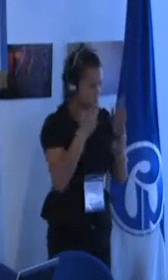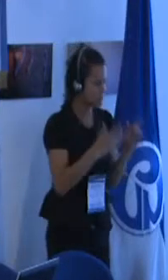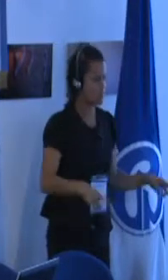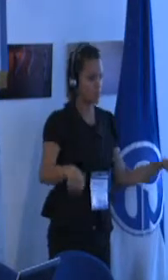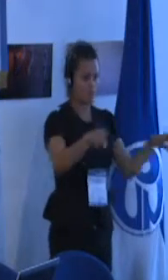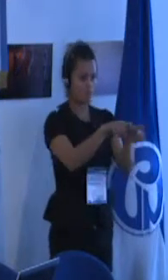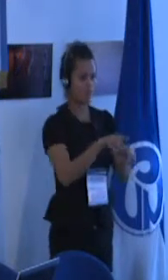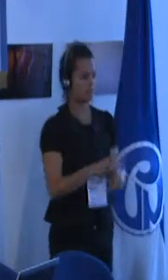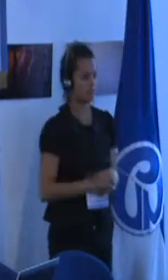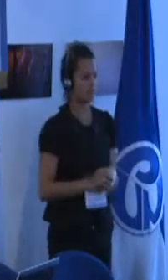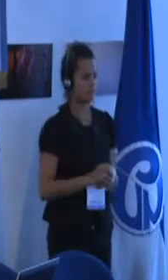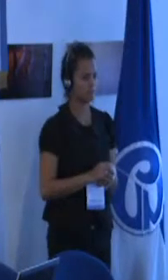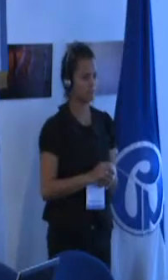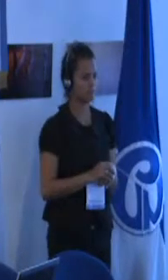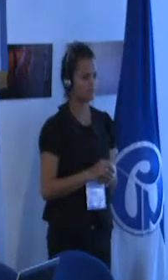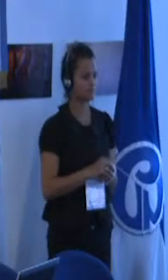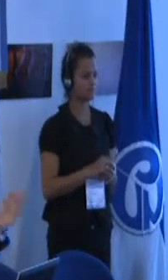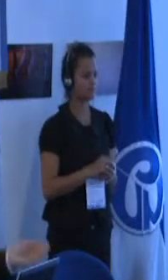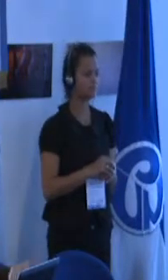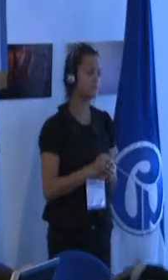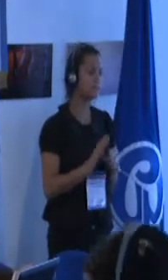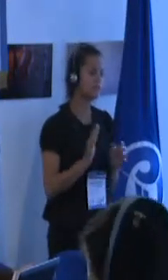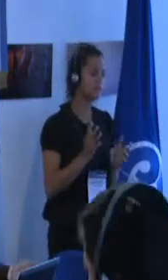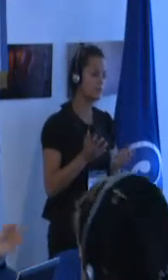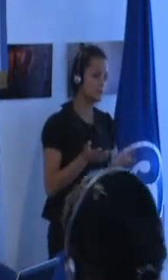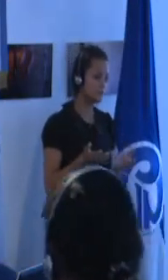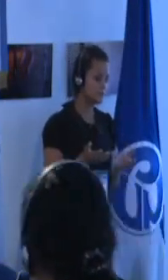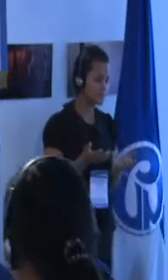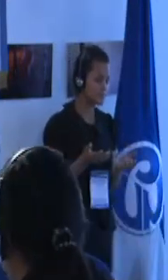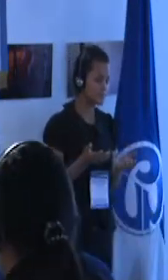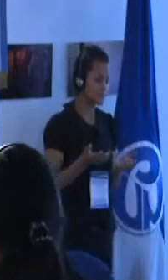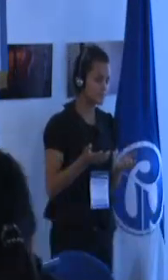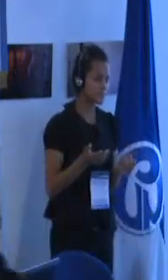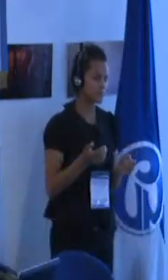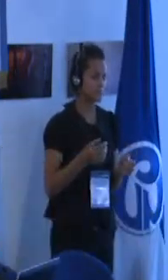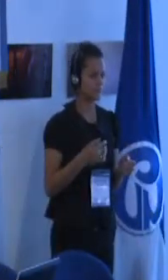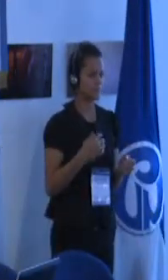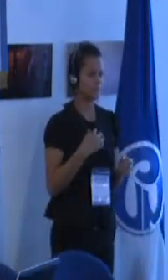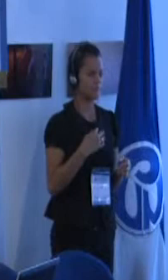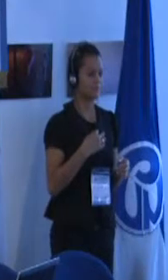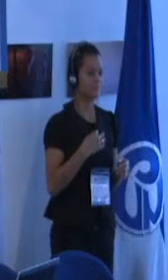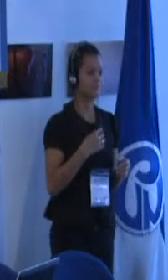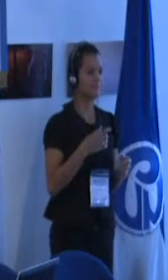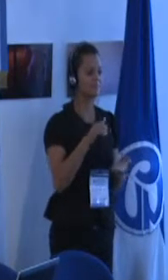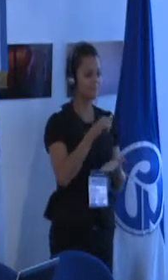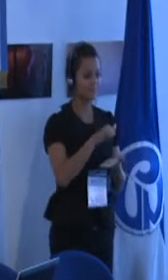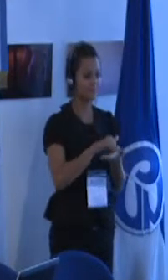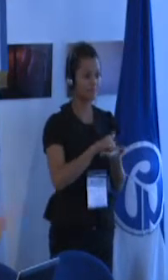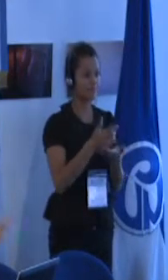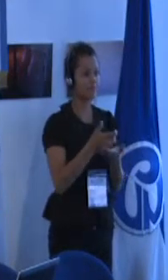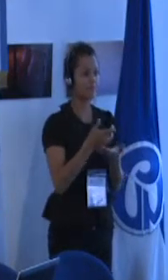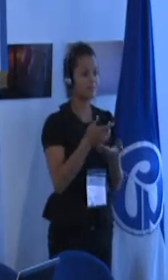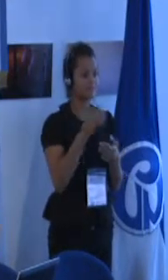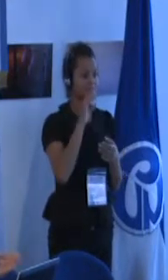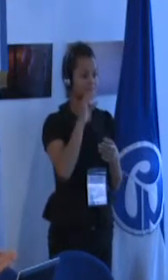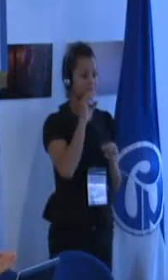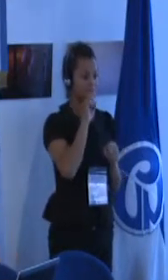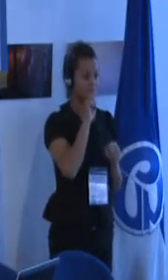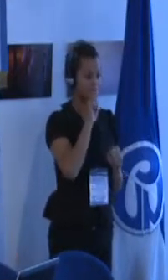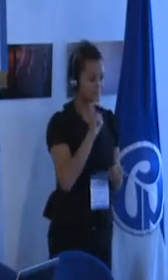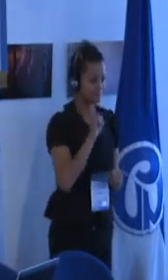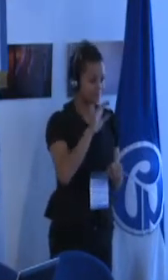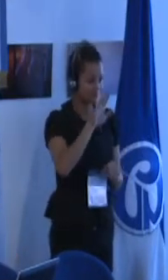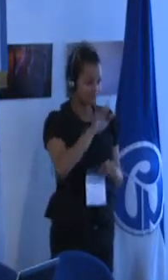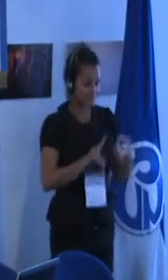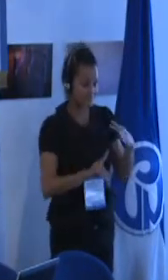el hecho que la dificultad provenga de una discapacidad o que provenga de dificultades sociales y